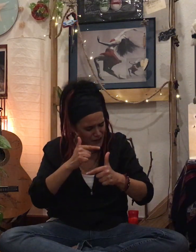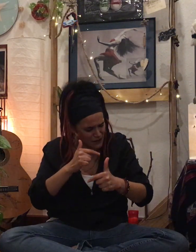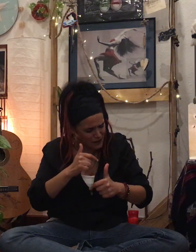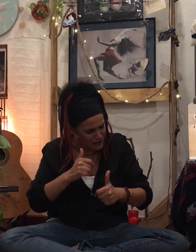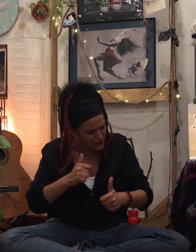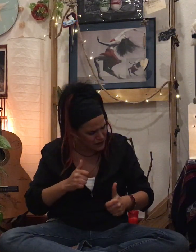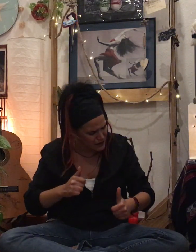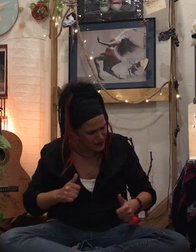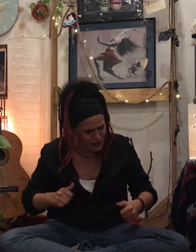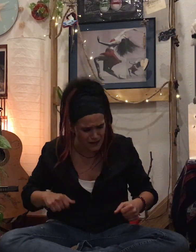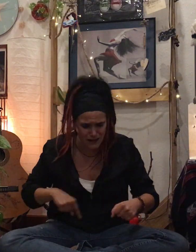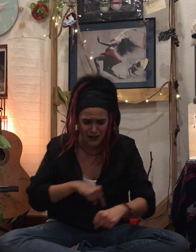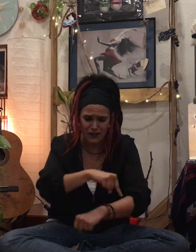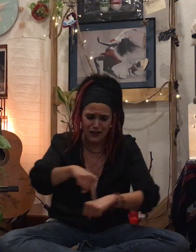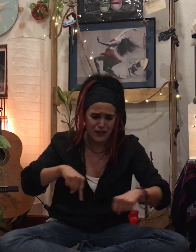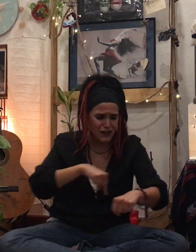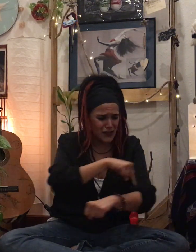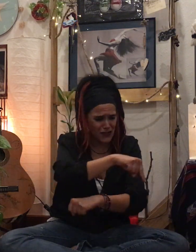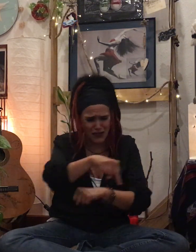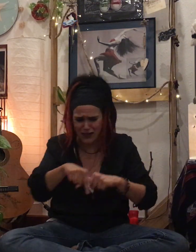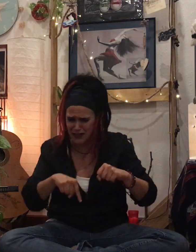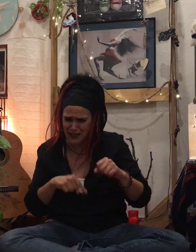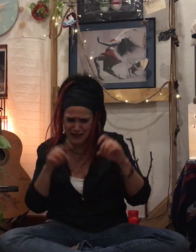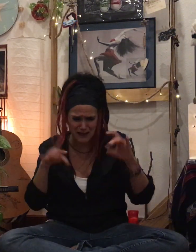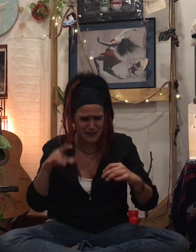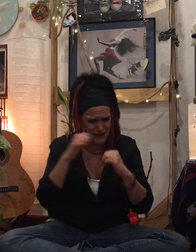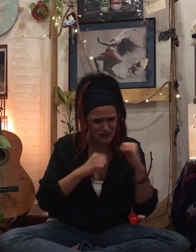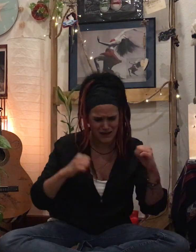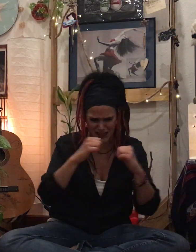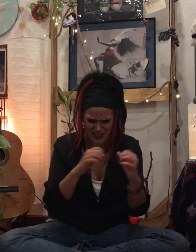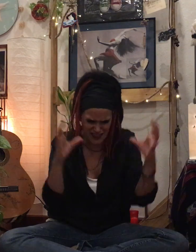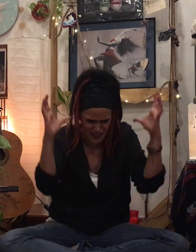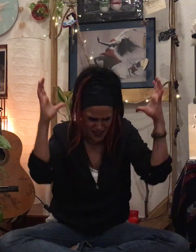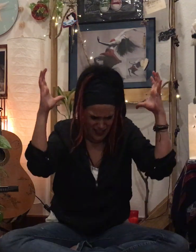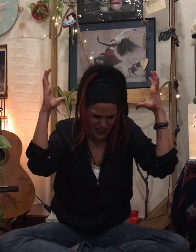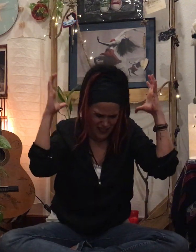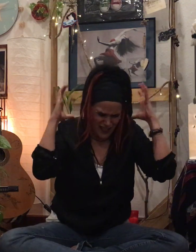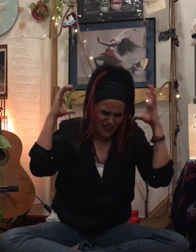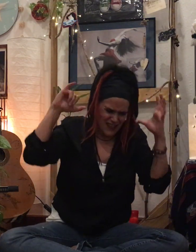Las horas de piedra parecen cansarse